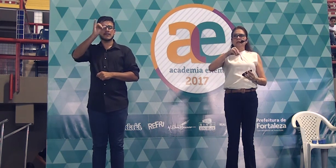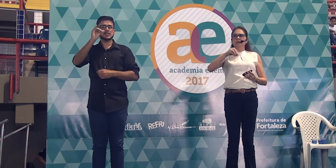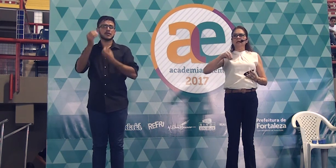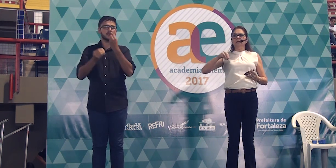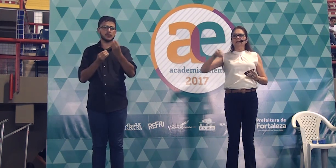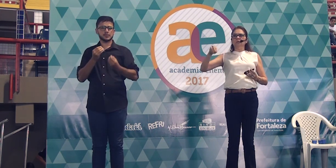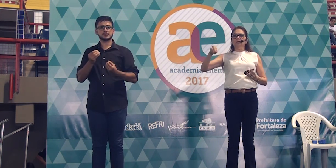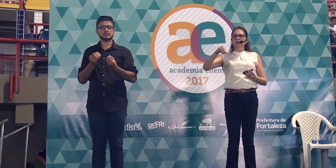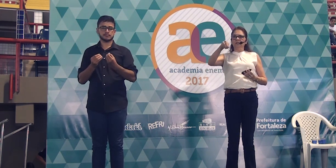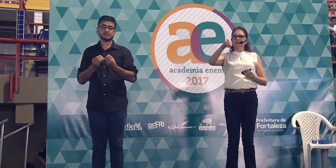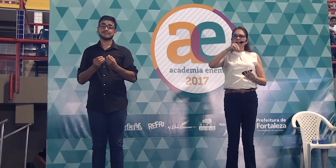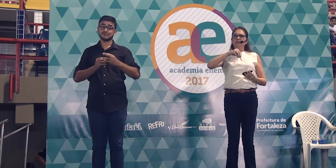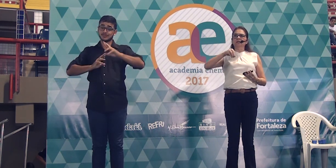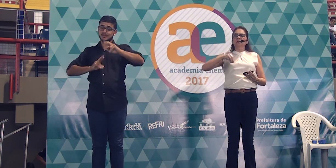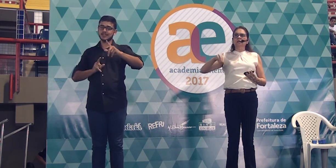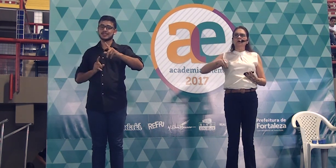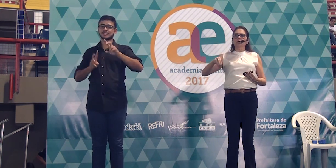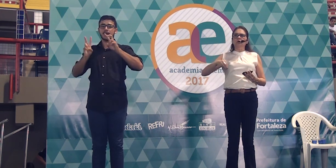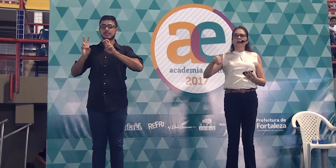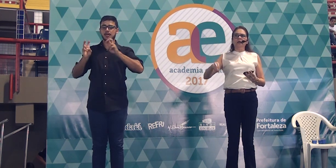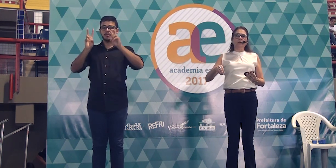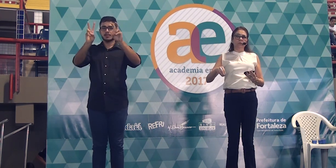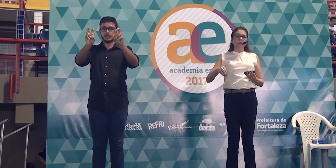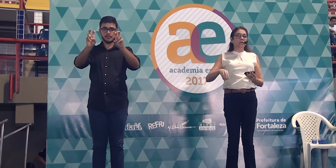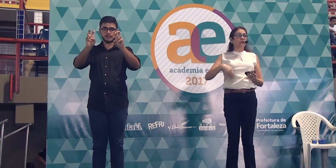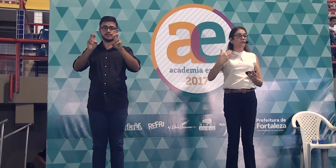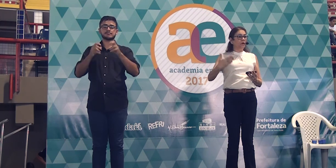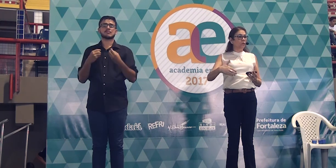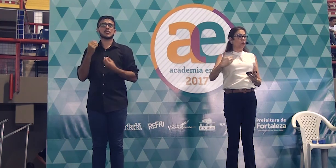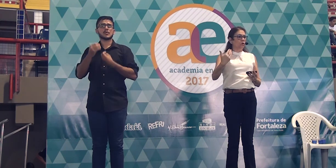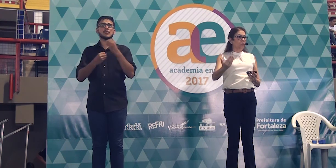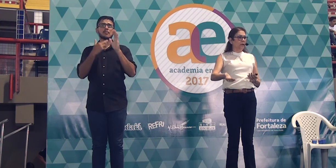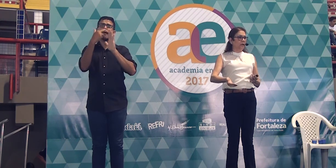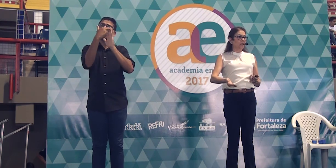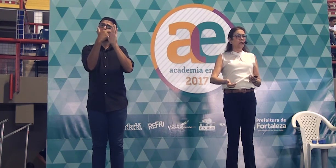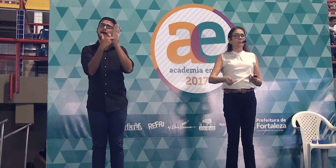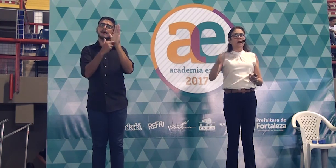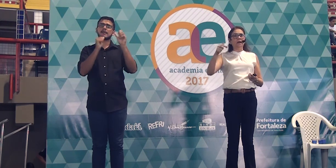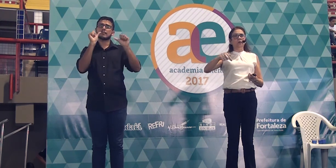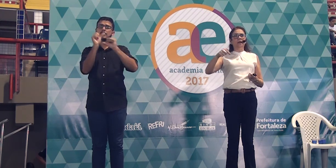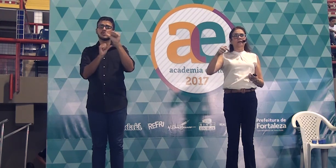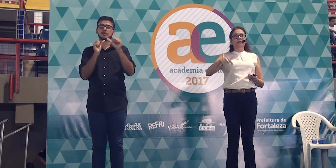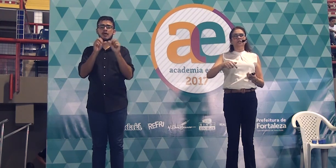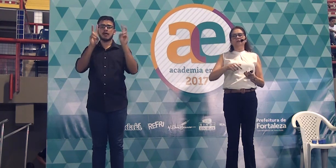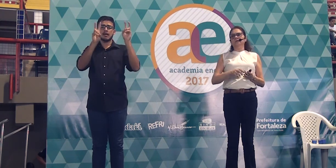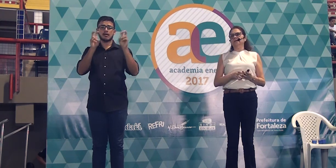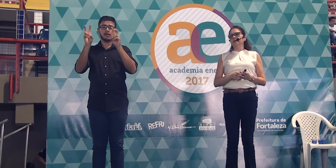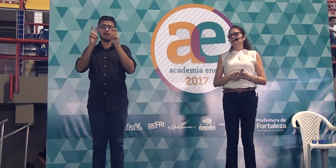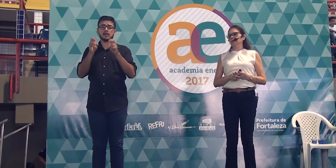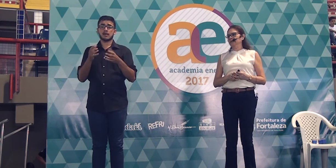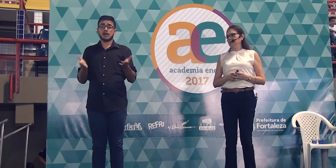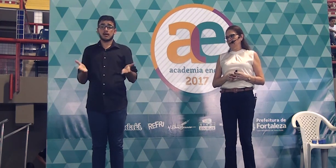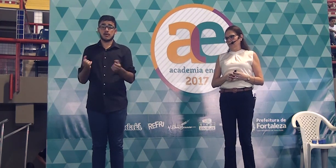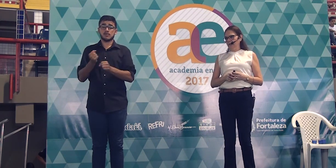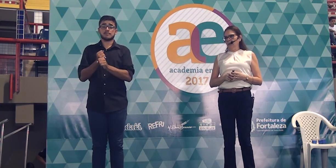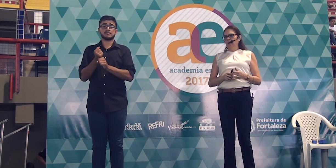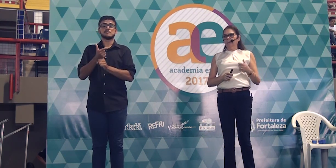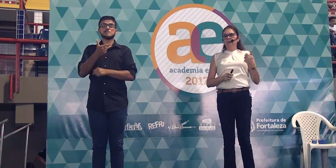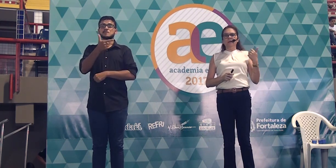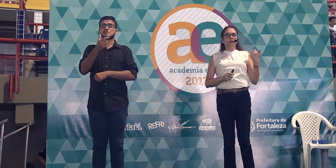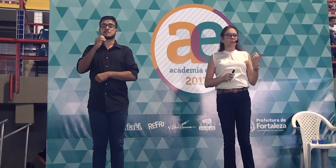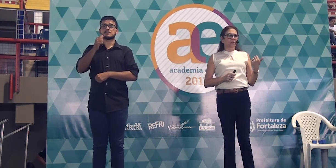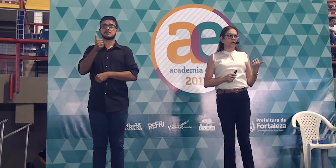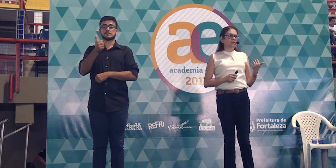as pequenas mudanças que ocorreram e que vão ocorrer para o Enem de vocês desse ano.